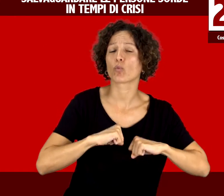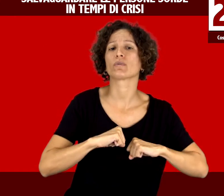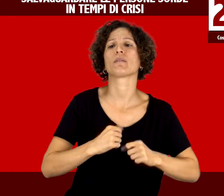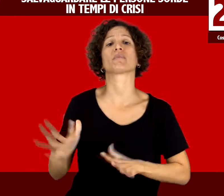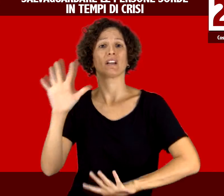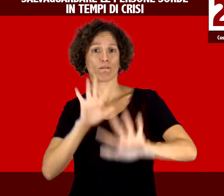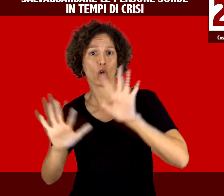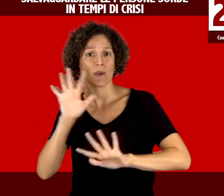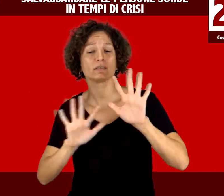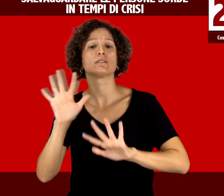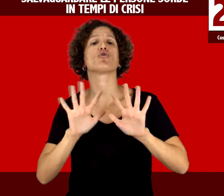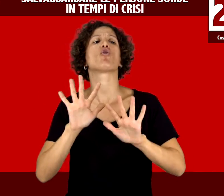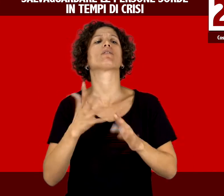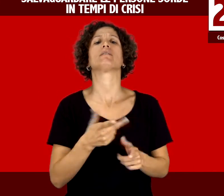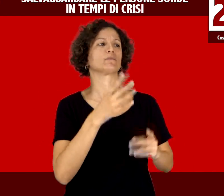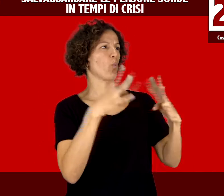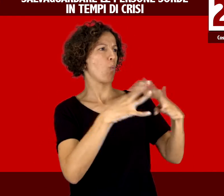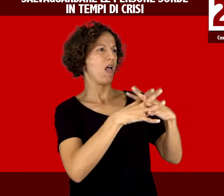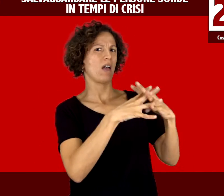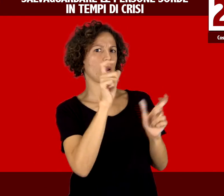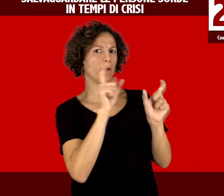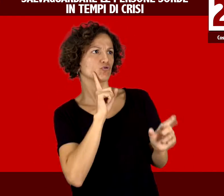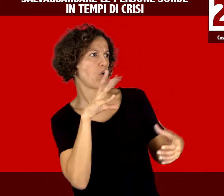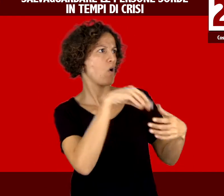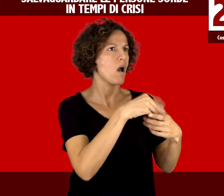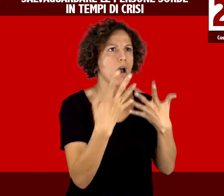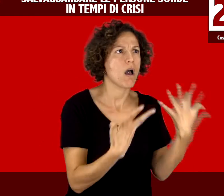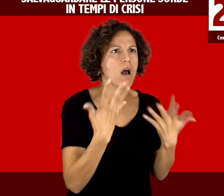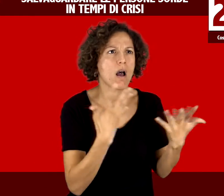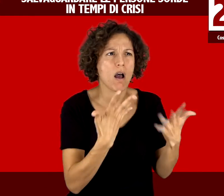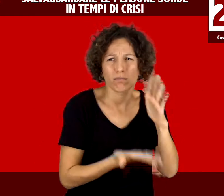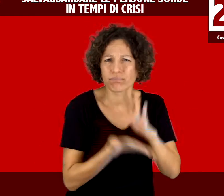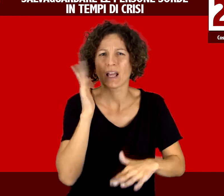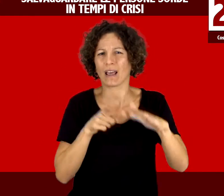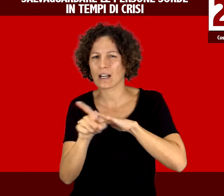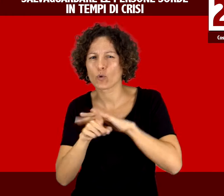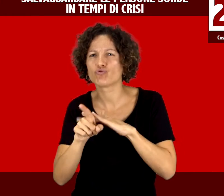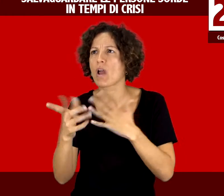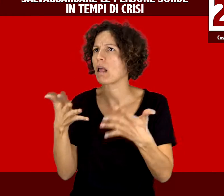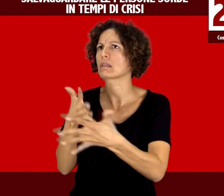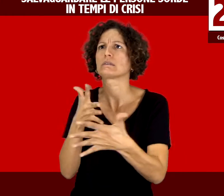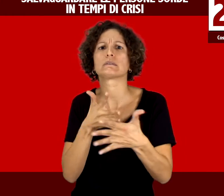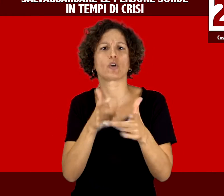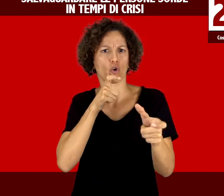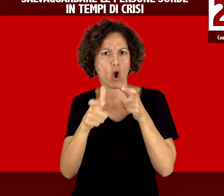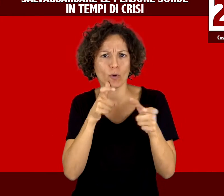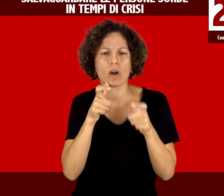e ai rifugiati sordi che nella tragedia della guerra hanno vissuto e stanno ancora vivendo l'ulteriore disagio delle difficoltà